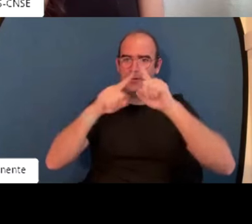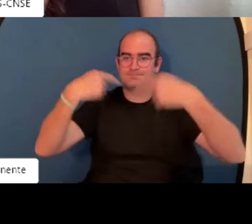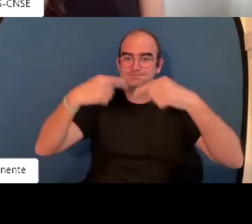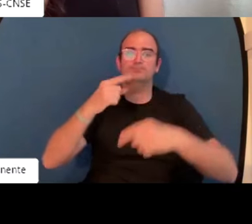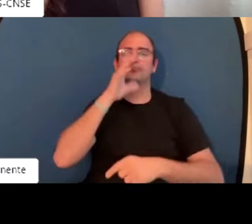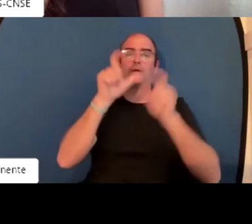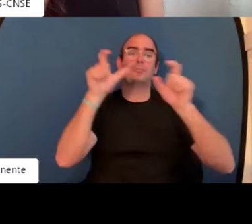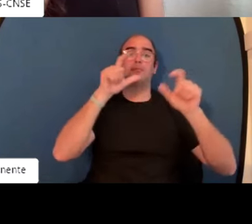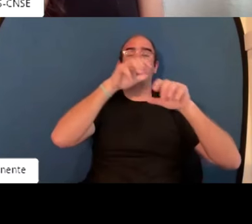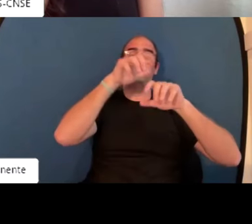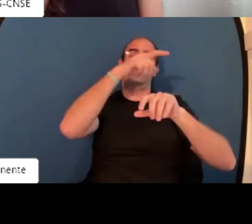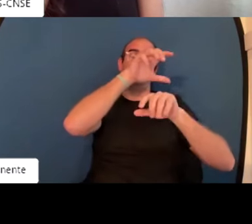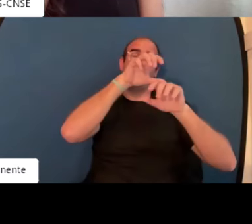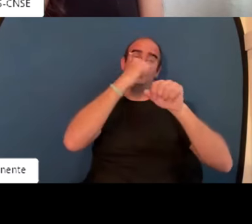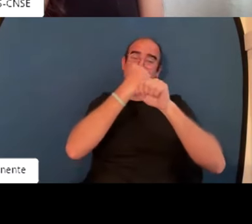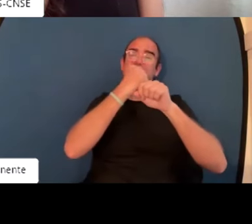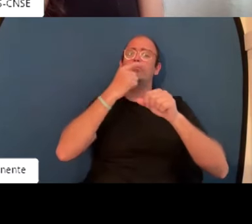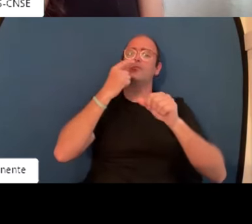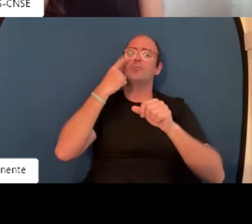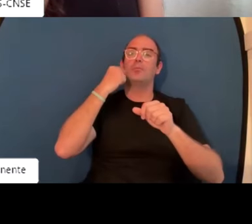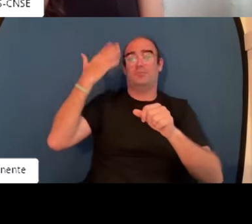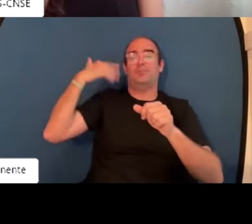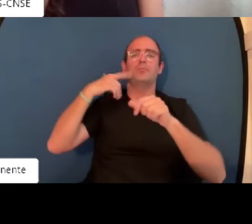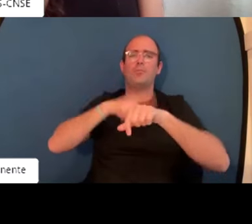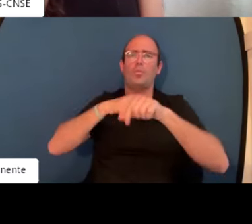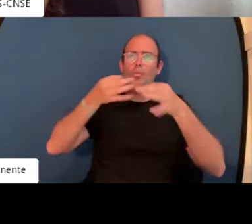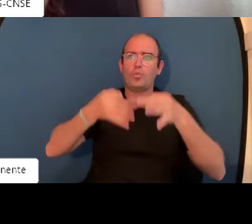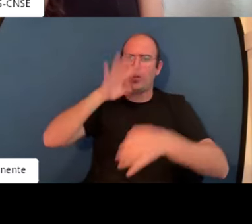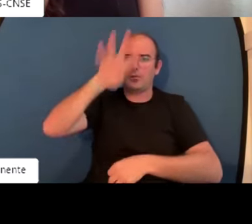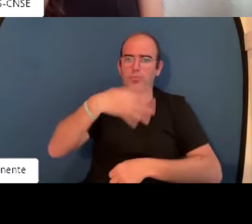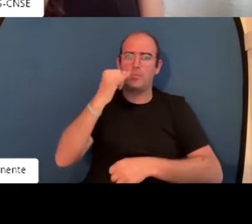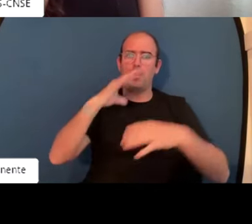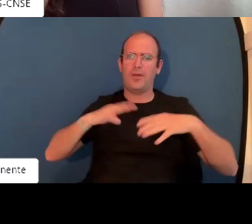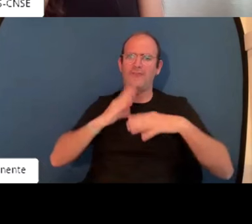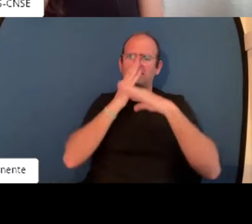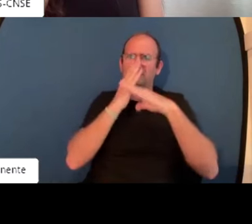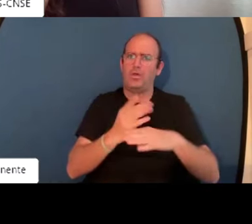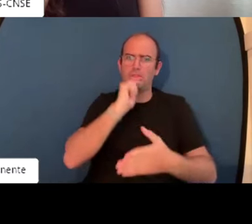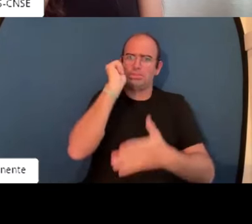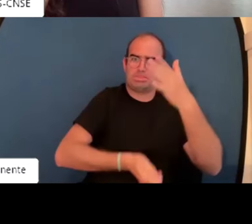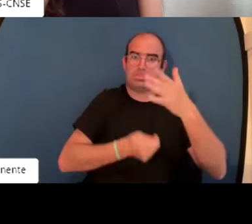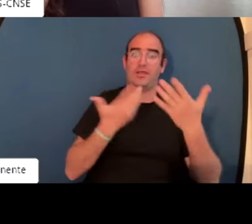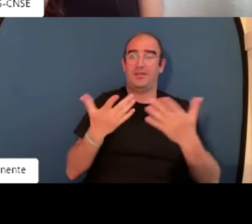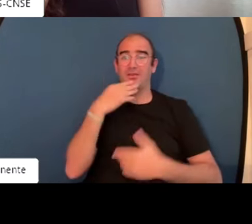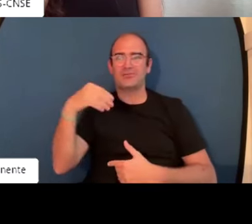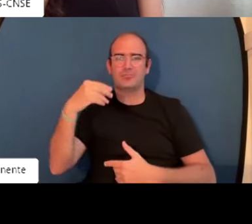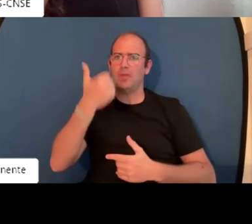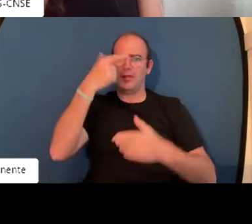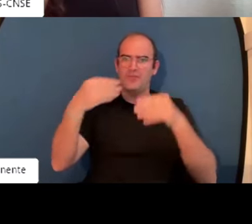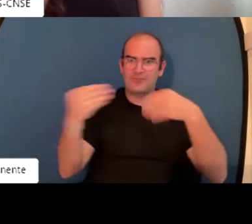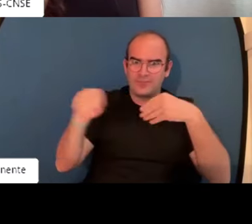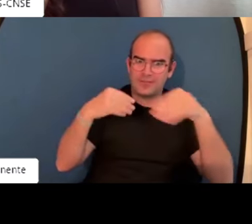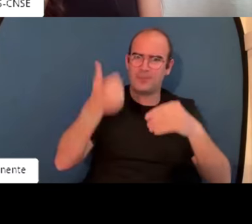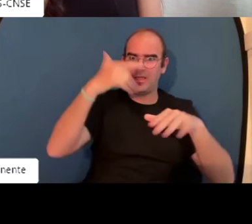Creo que hay un golpe y un choque generacional en las diferentes etapas que estamos comentando porque, por ejemplo,